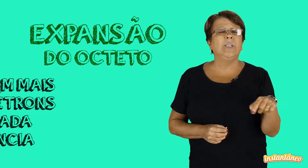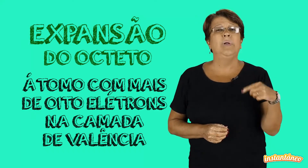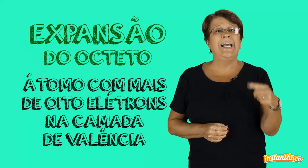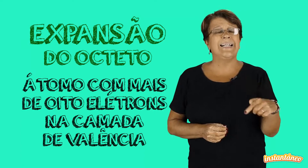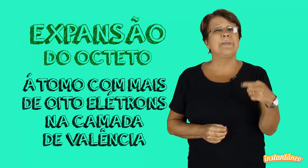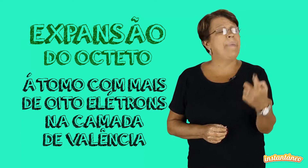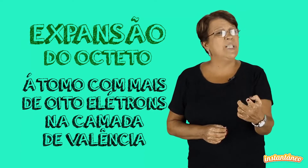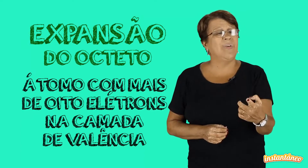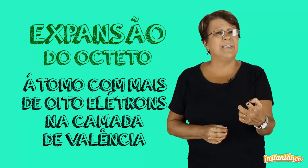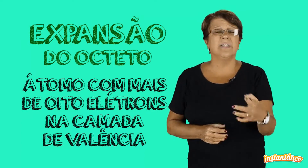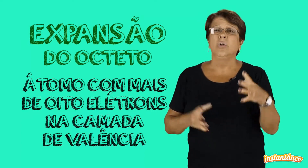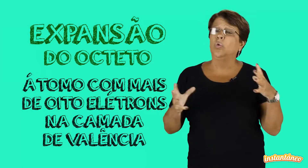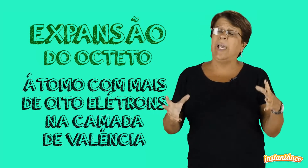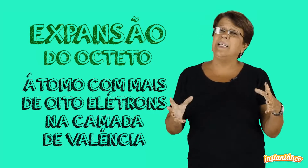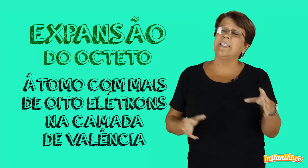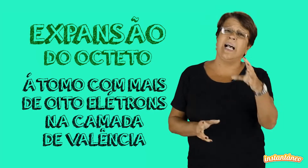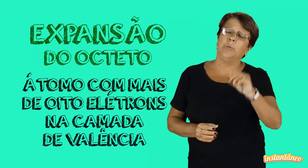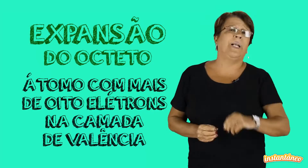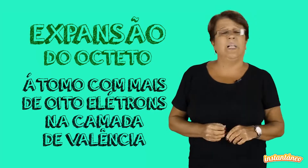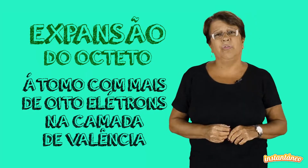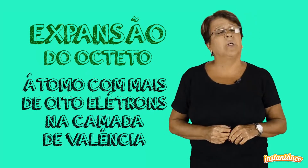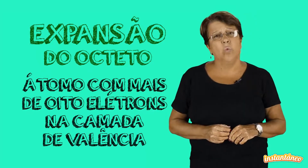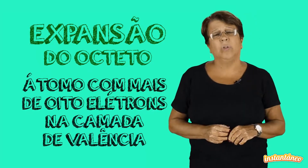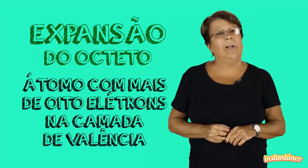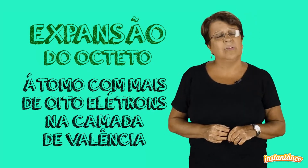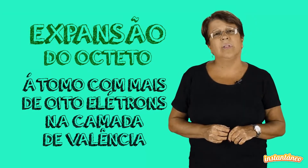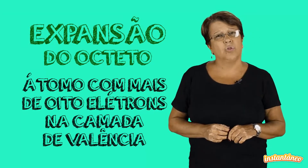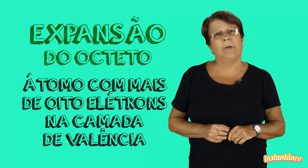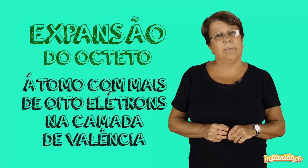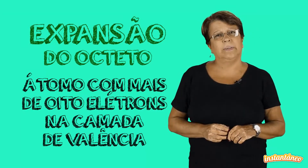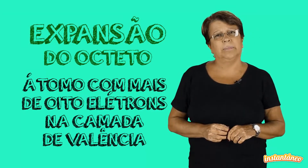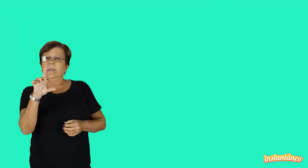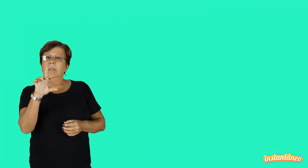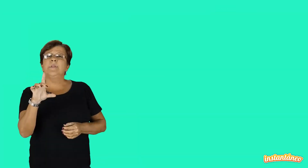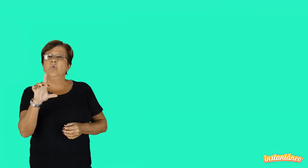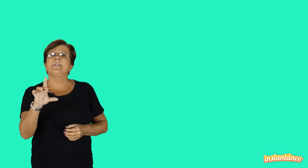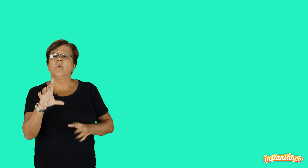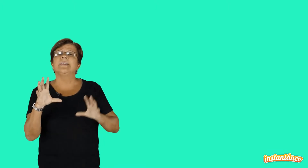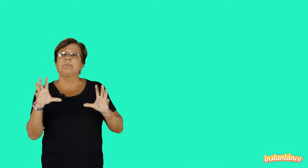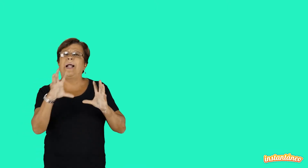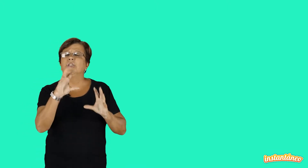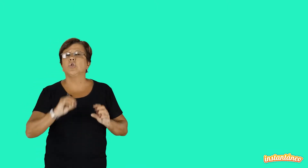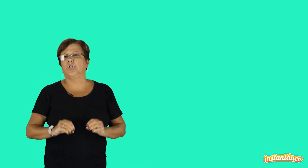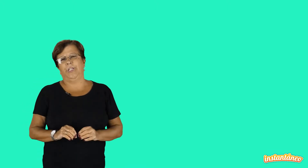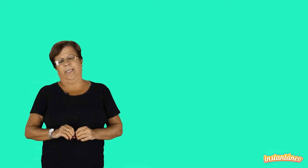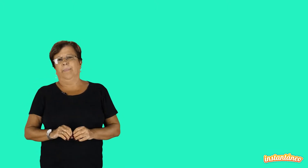átomo ligar-se mais vezes do que é necessário para que ele fique com oito elétrons na última camada. Temos algumas coisas para discutir aqui.